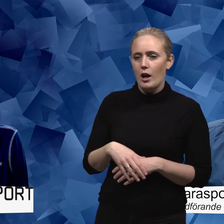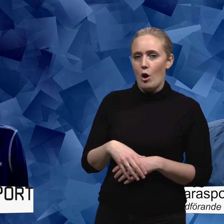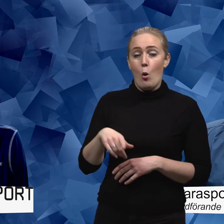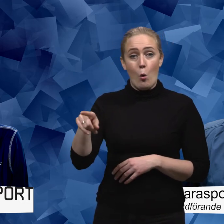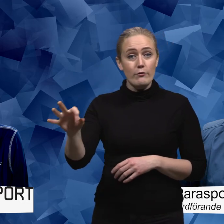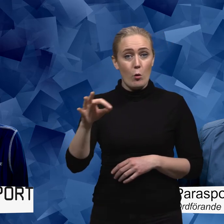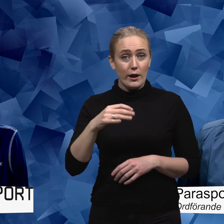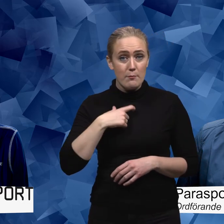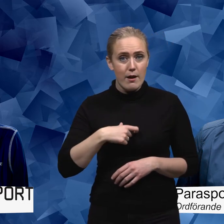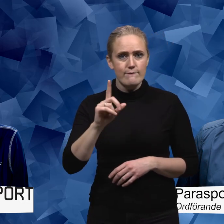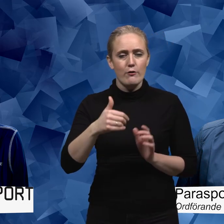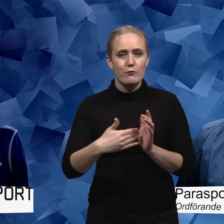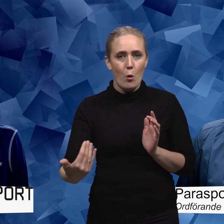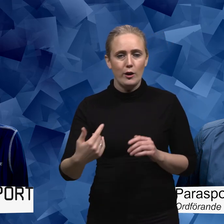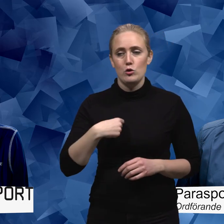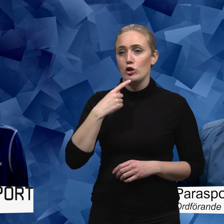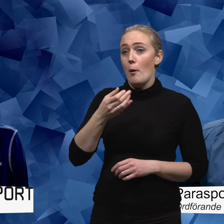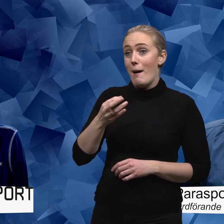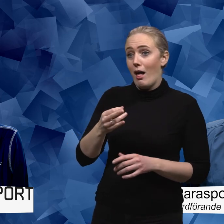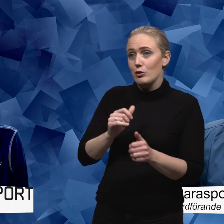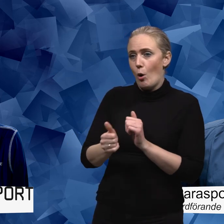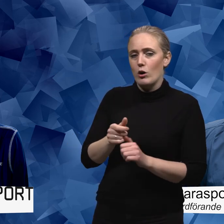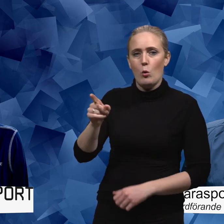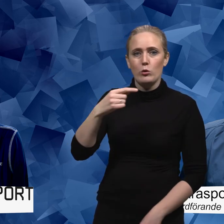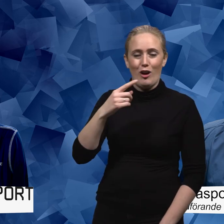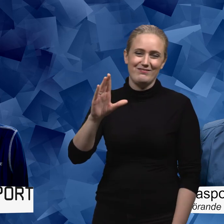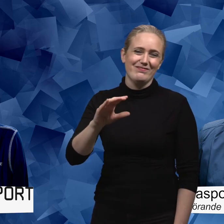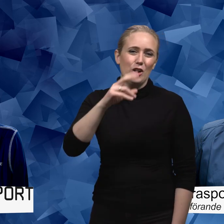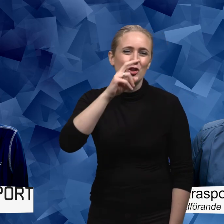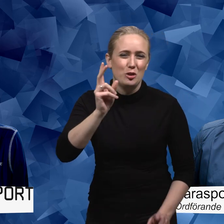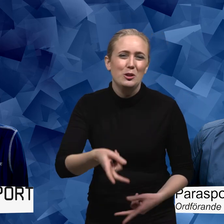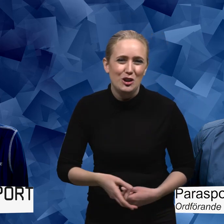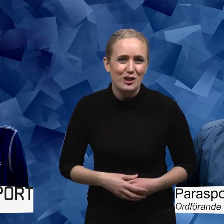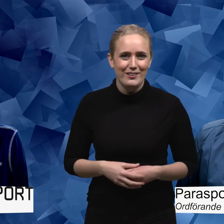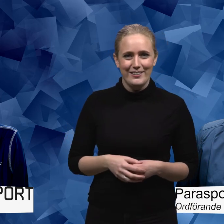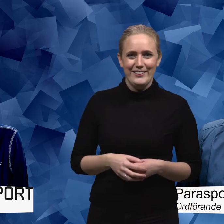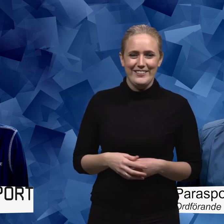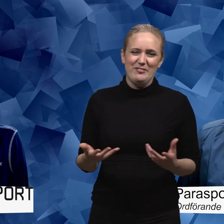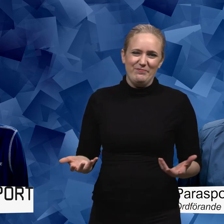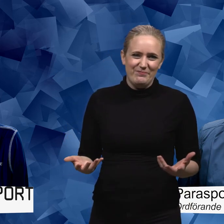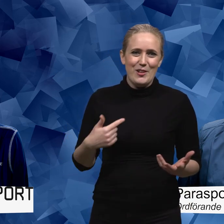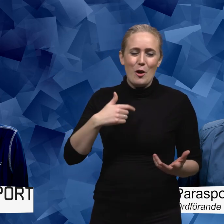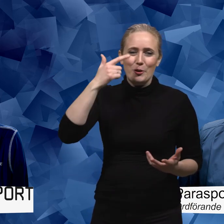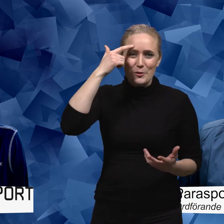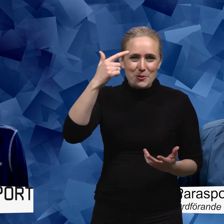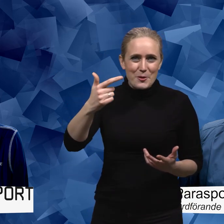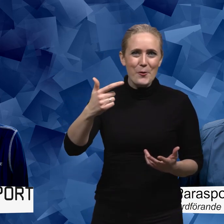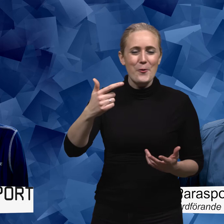jättetydligt. Och du då? Vad kommer du ifrån? Parasportförbundet sa jag. Det syns det också. Så jag tror att det